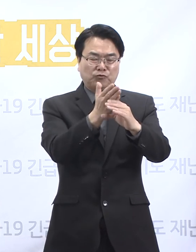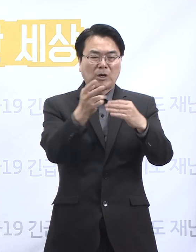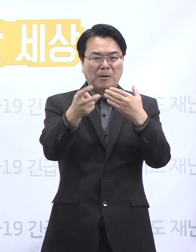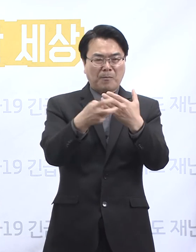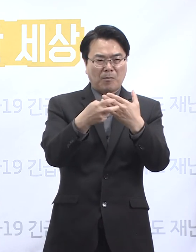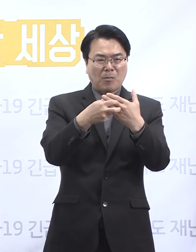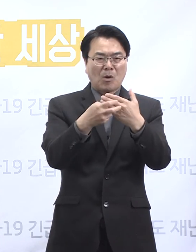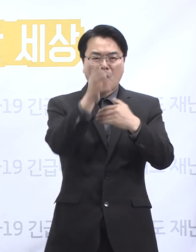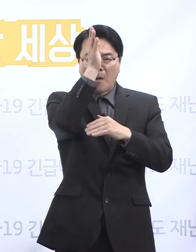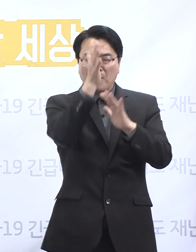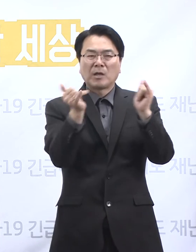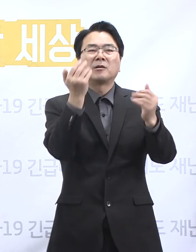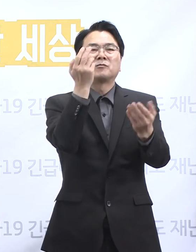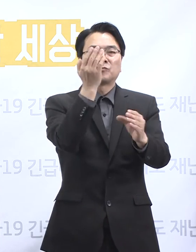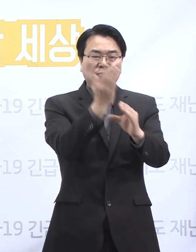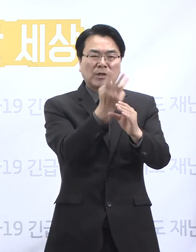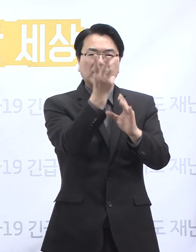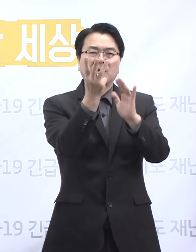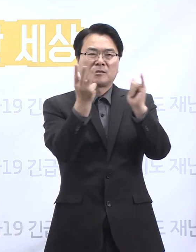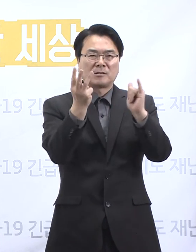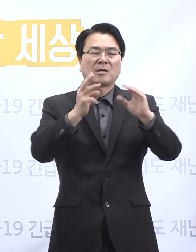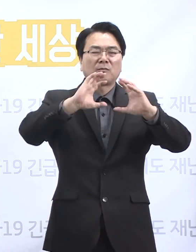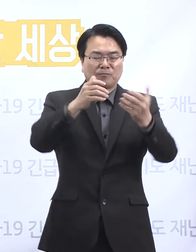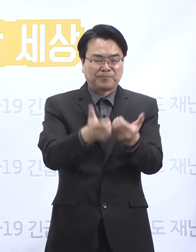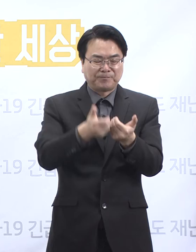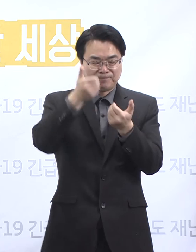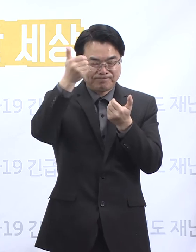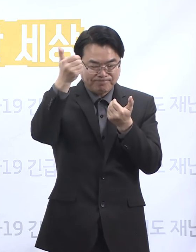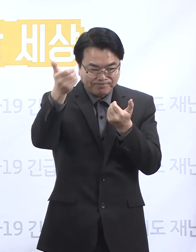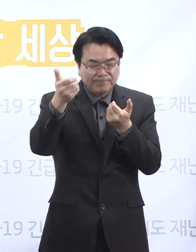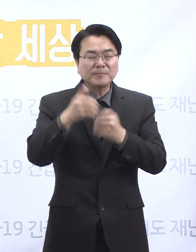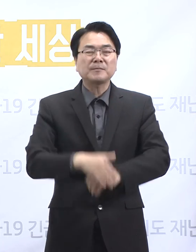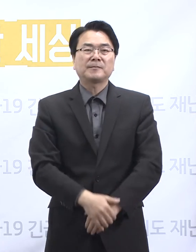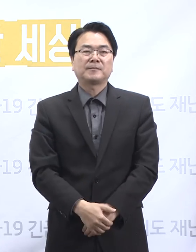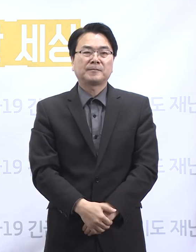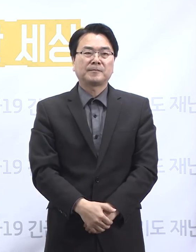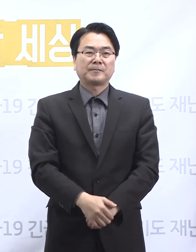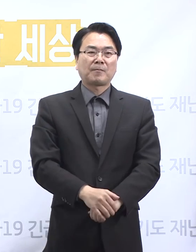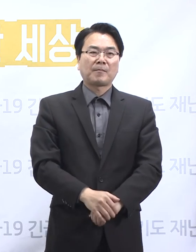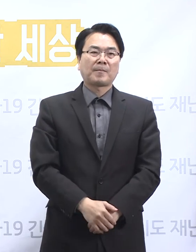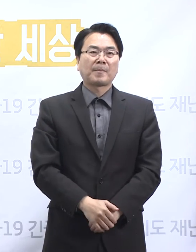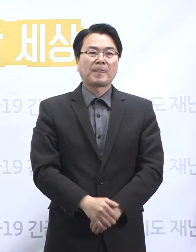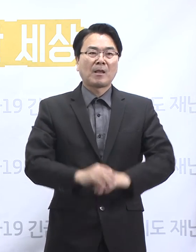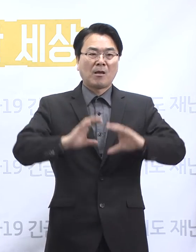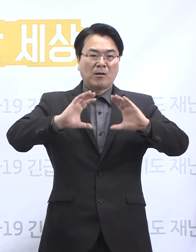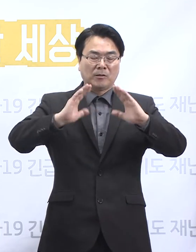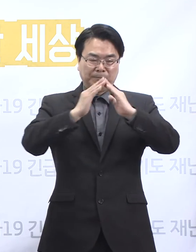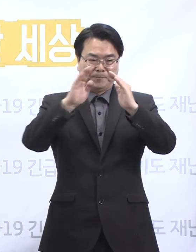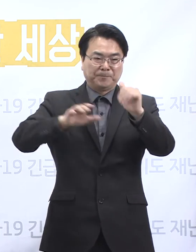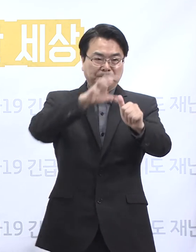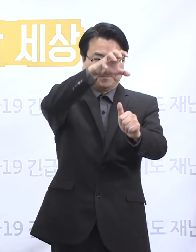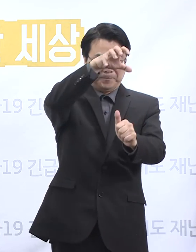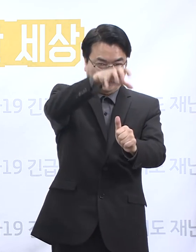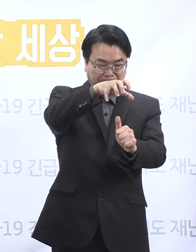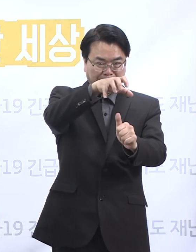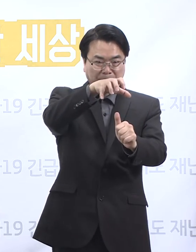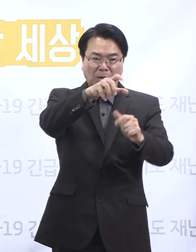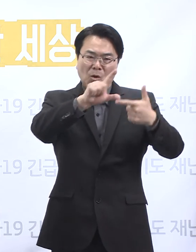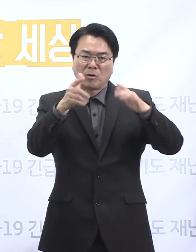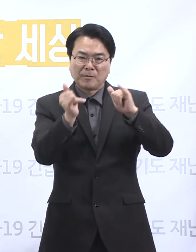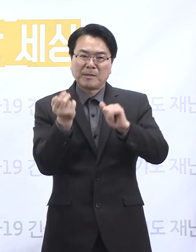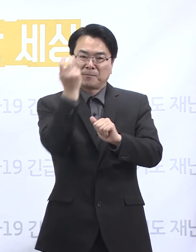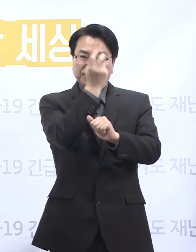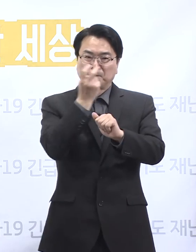현재 퇴원 환자와 간병인 등에 대한 전수검사 및 자가격리 조치 후 지속적으로 모니터링 중에 있습니다.